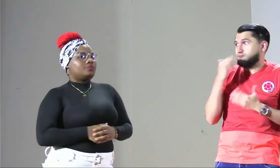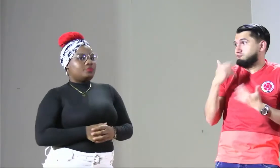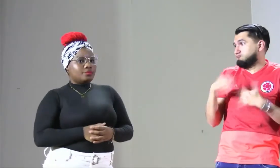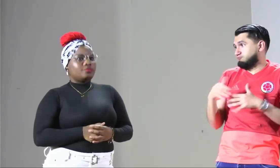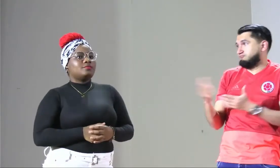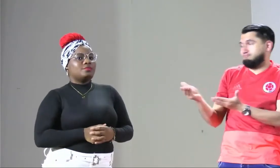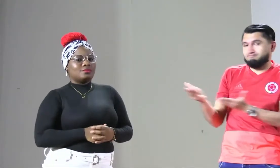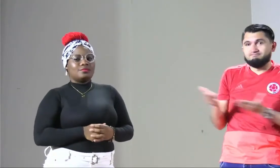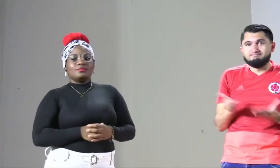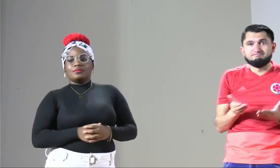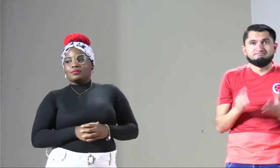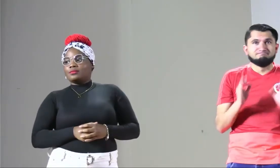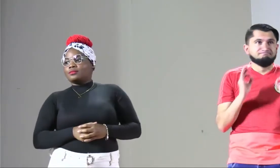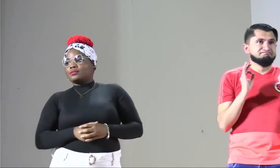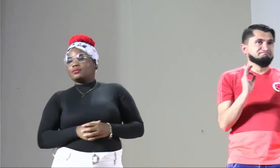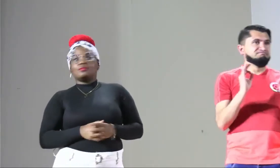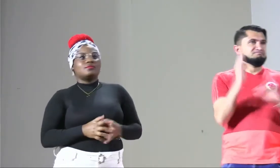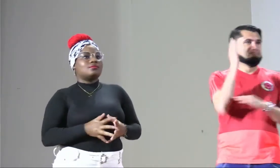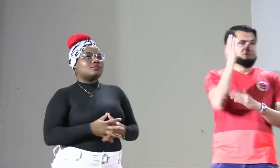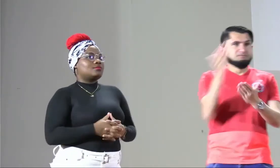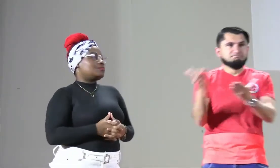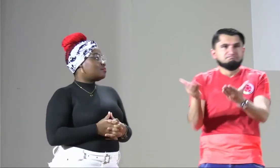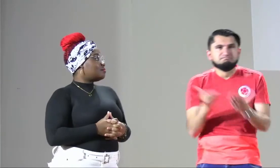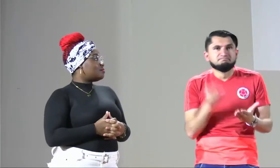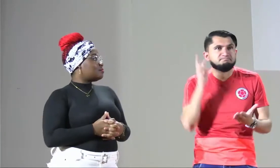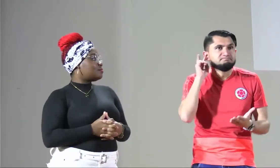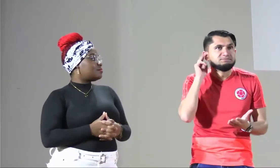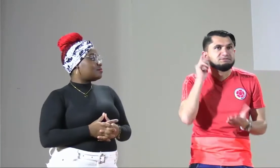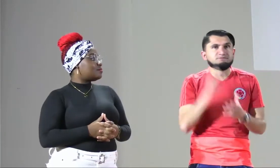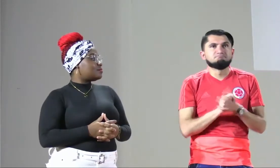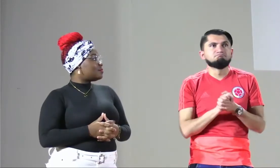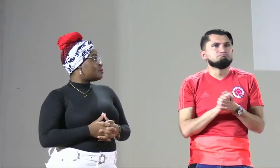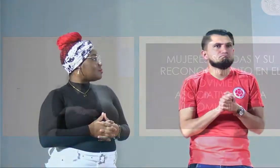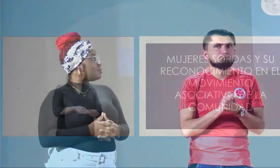las mujeres. Así que le damos la bienvenida a María Cristina Caicedo.